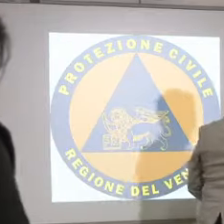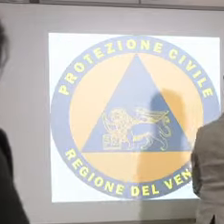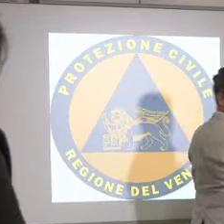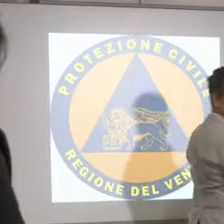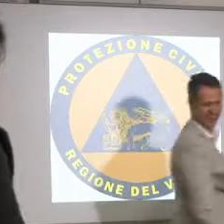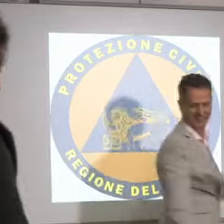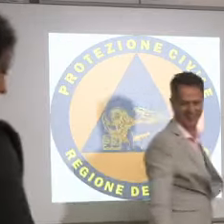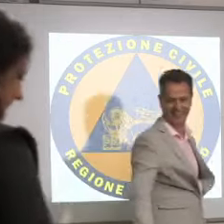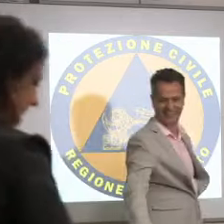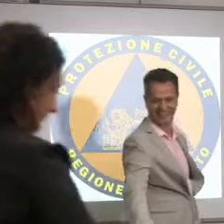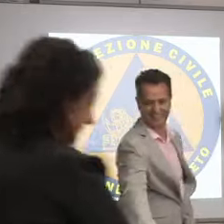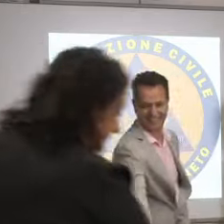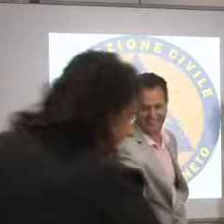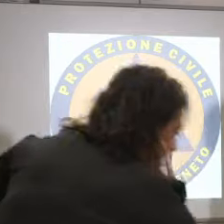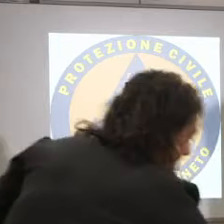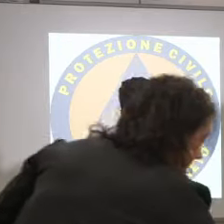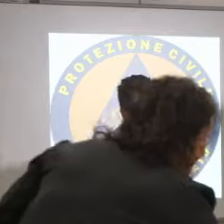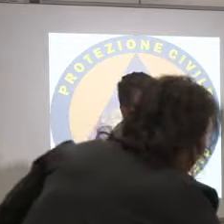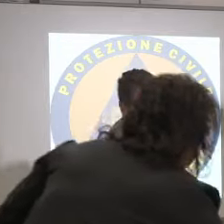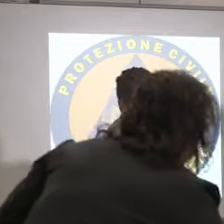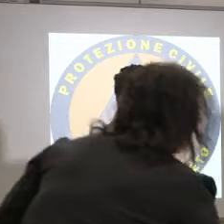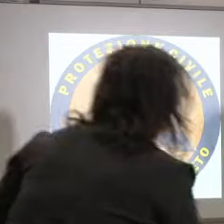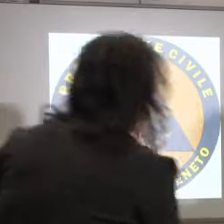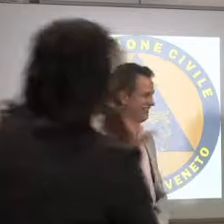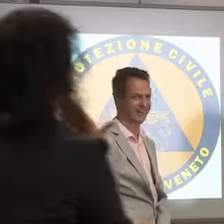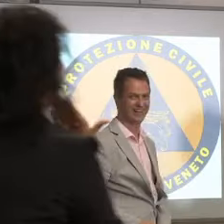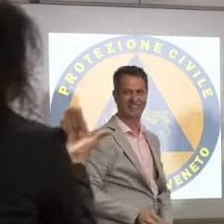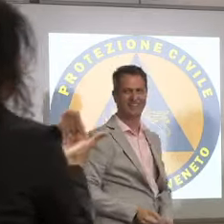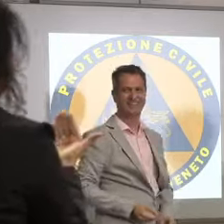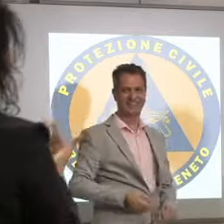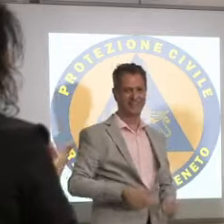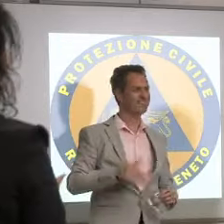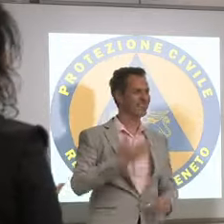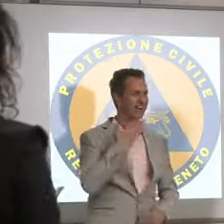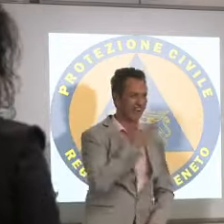grazie come si dice grazie